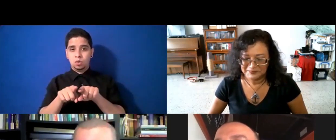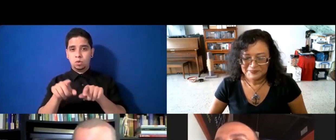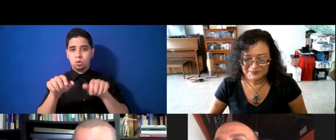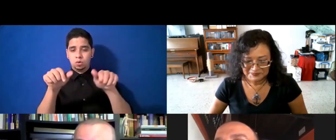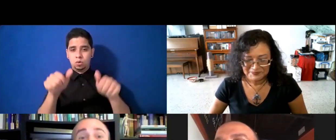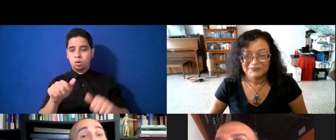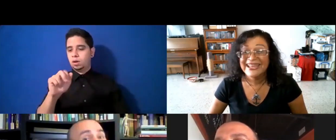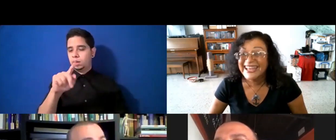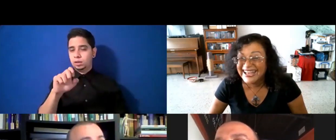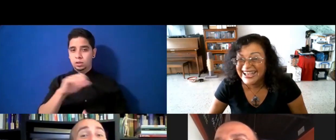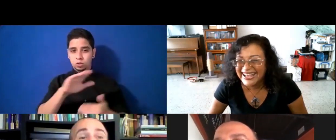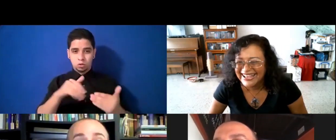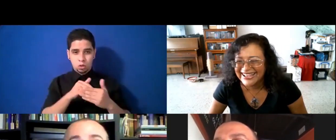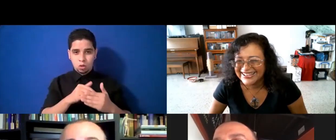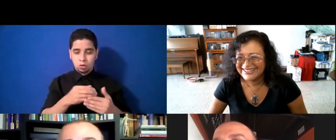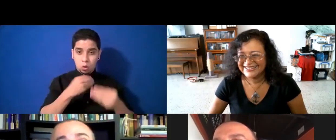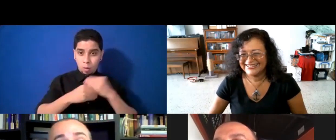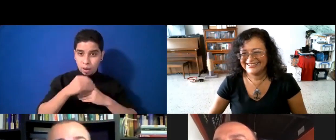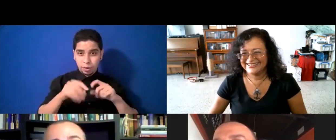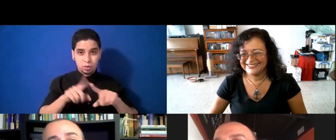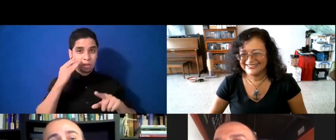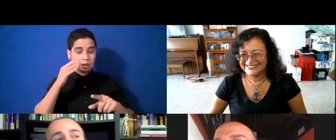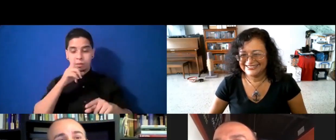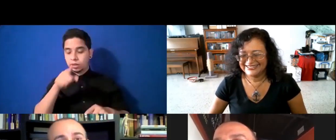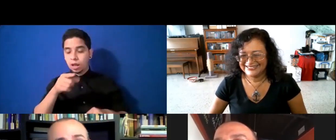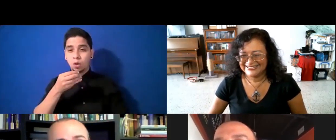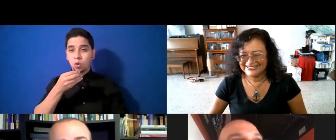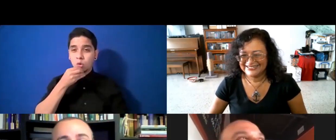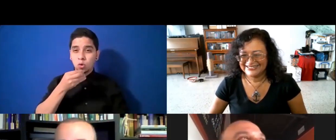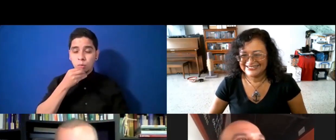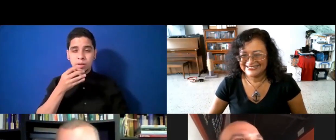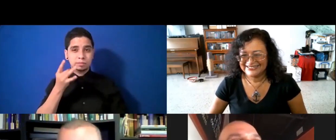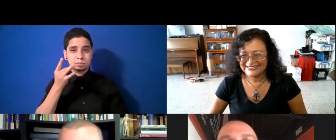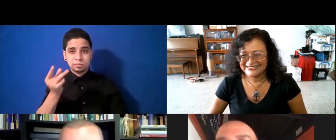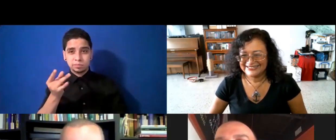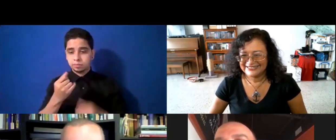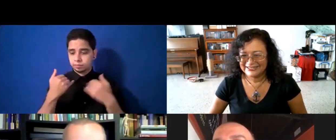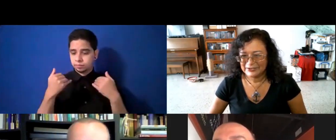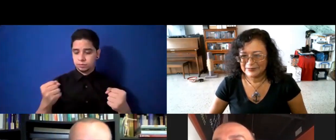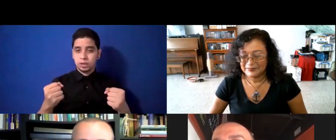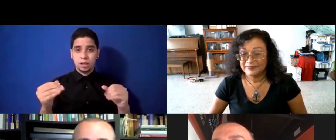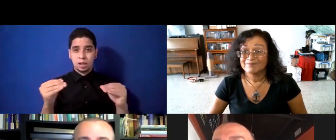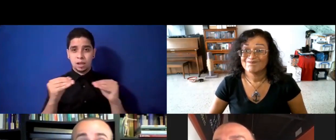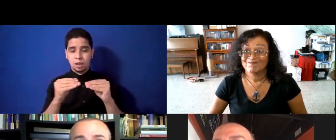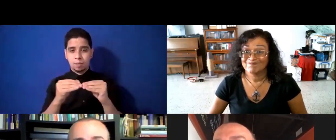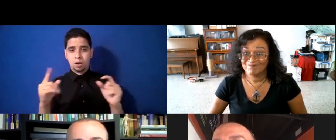papea, verdad, y la comida es rica, y saludable, es cada vez más complicado, accesarla, conseguirla,